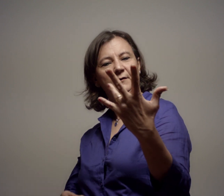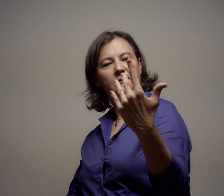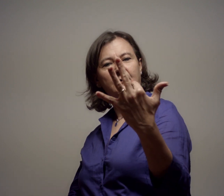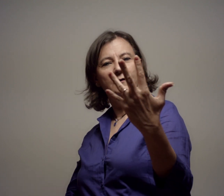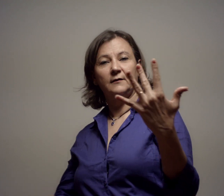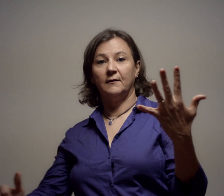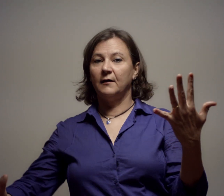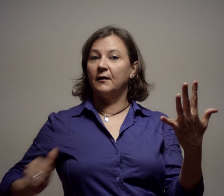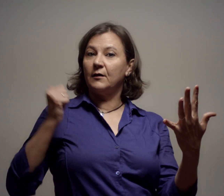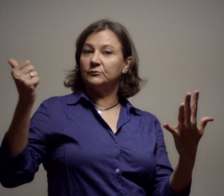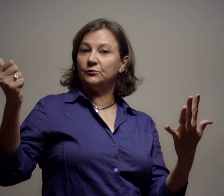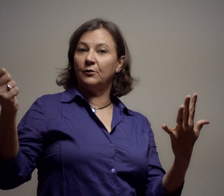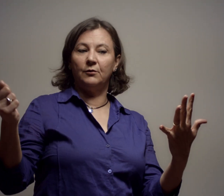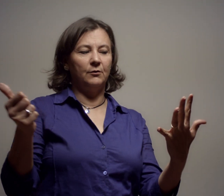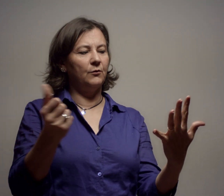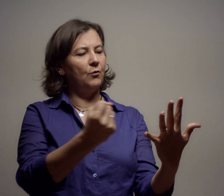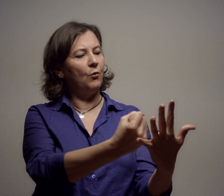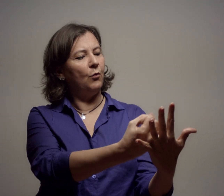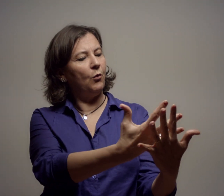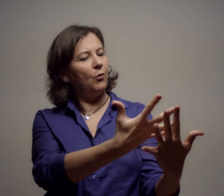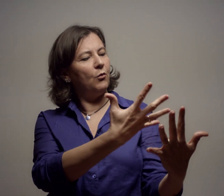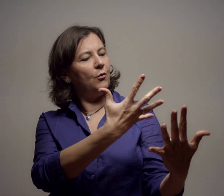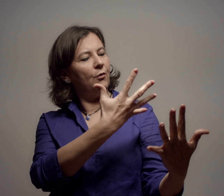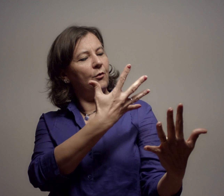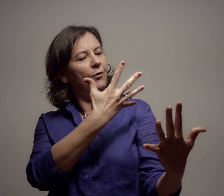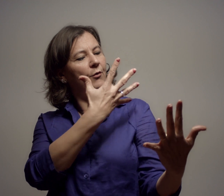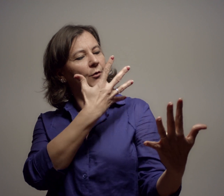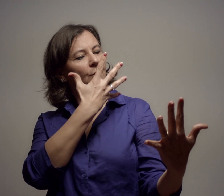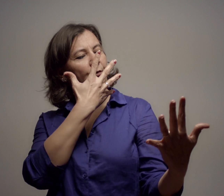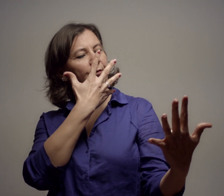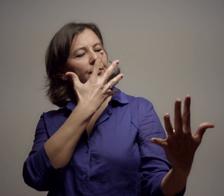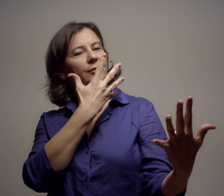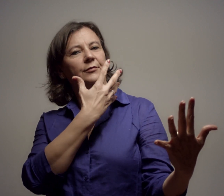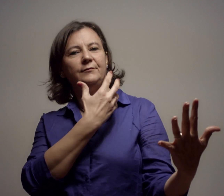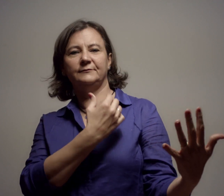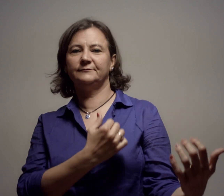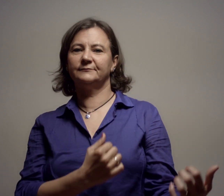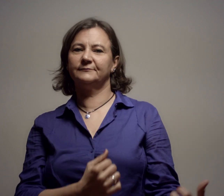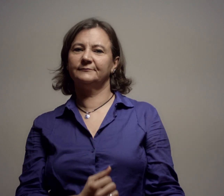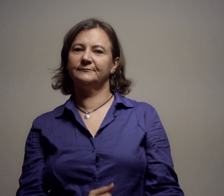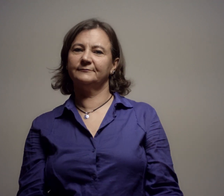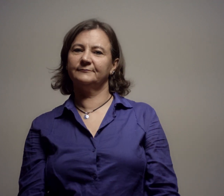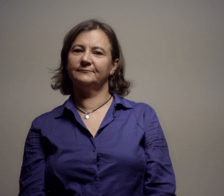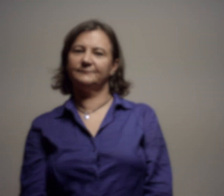m'ha quedat un atzar, que tot ell és fet de llum.